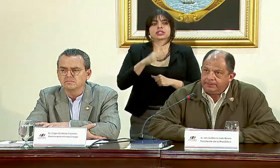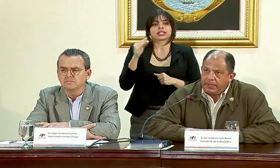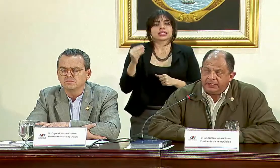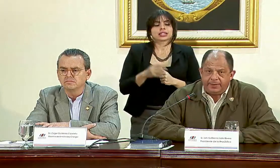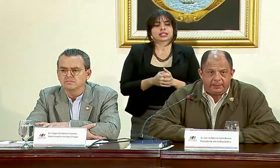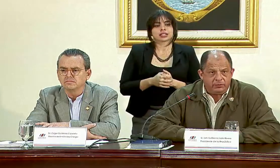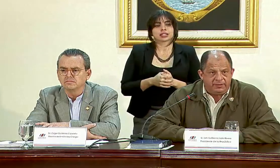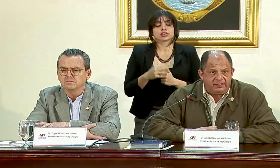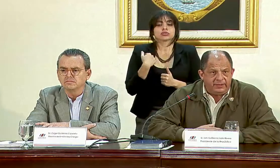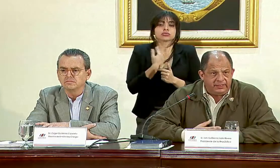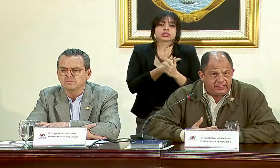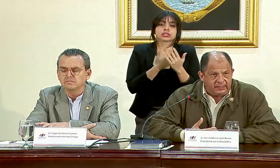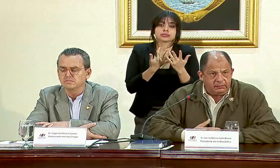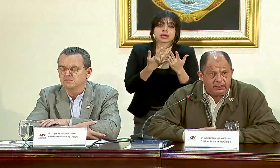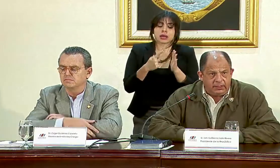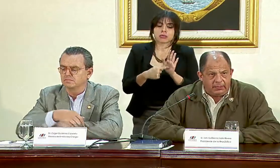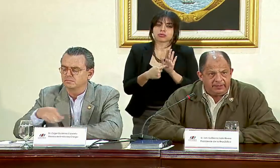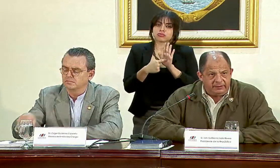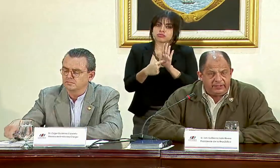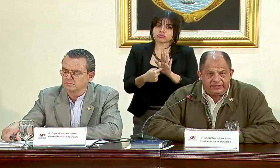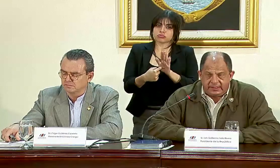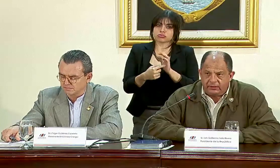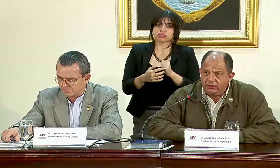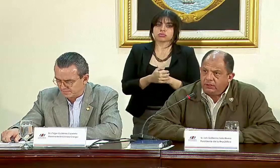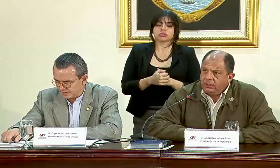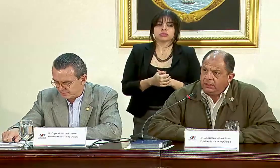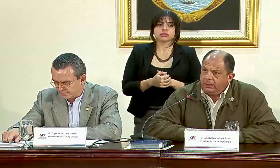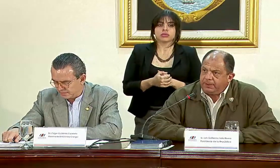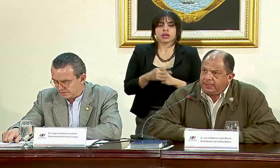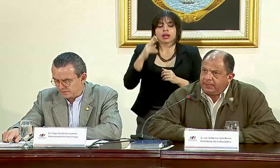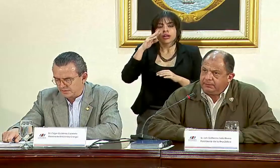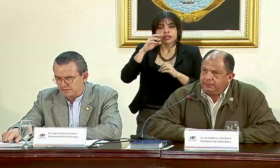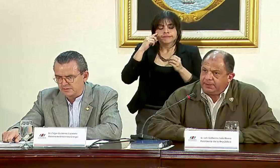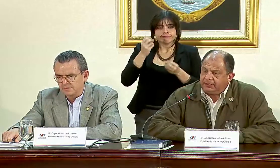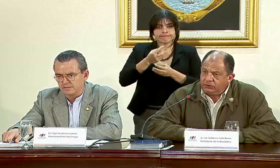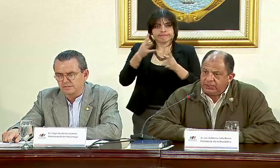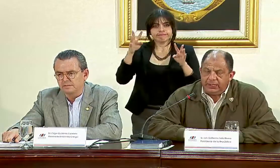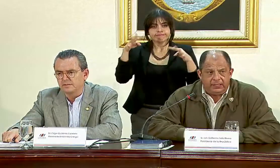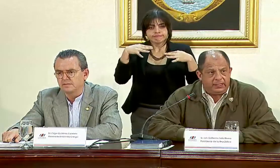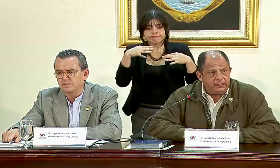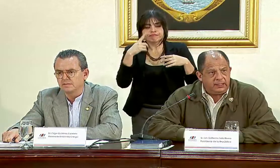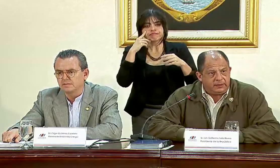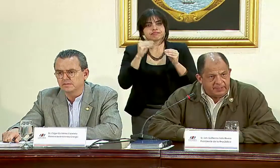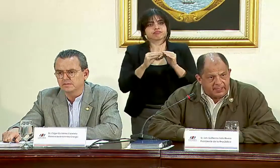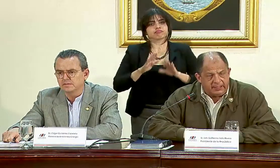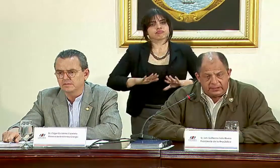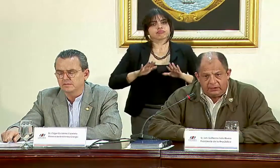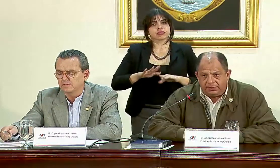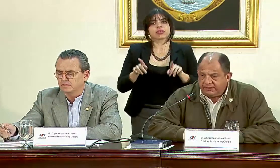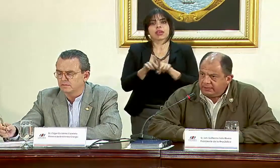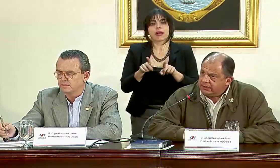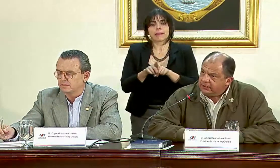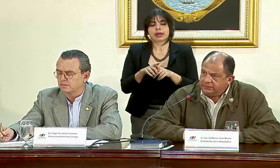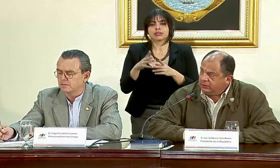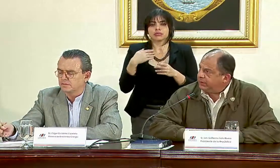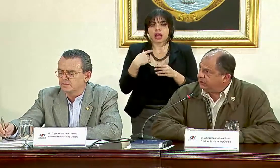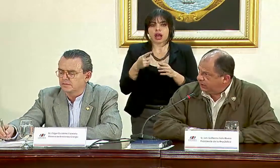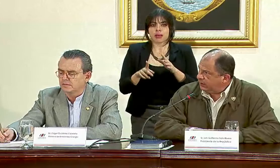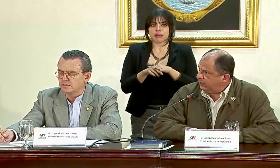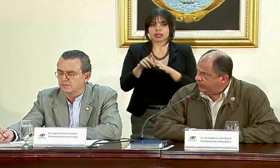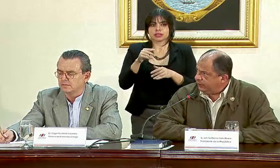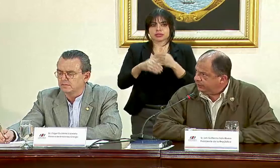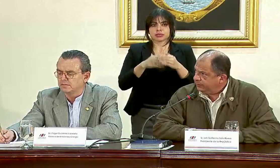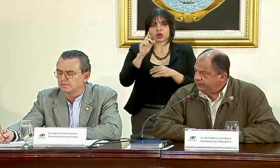esperamos visibilizarlo para su tranquilidad, que también han estado presentes en las